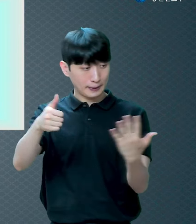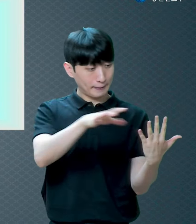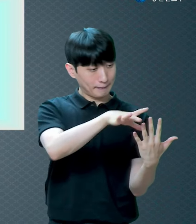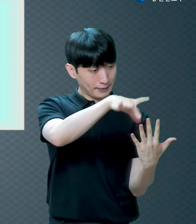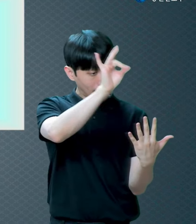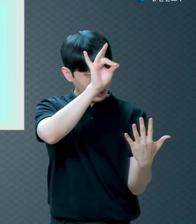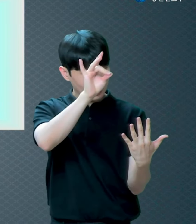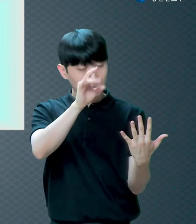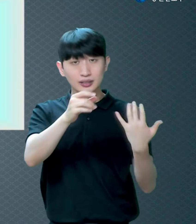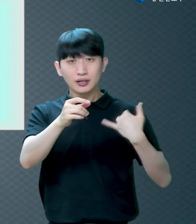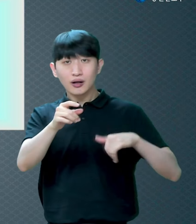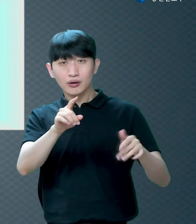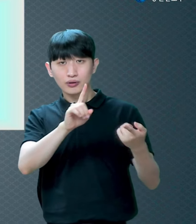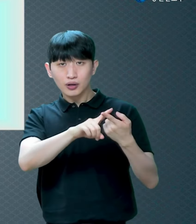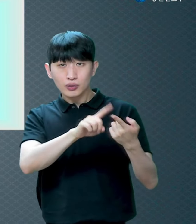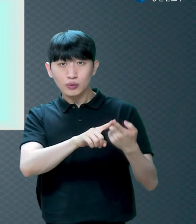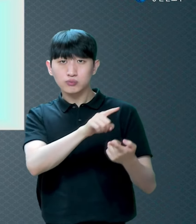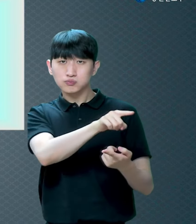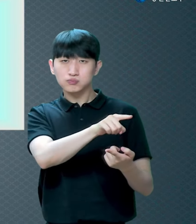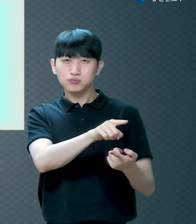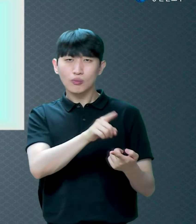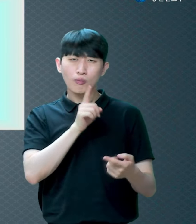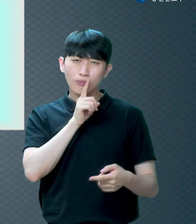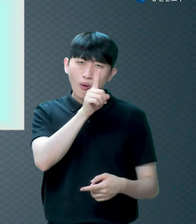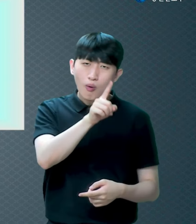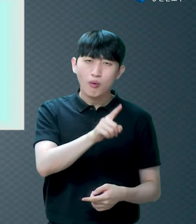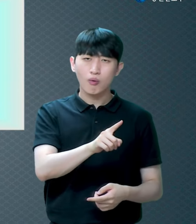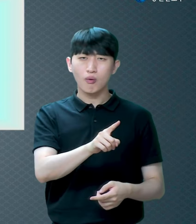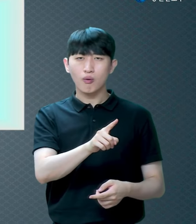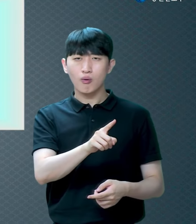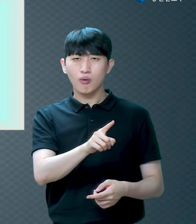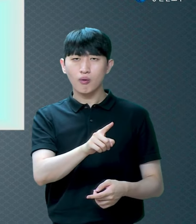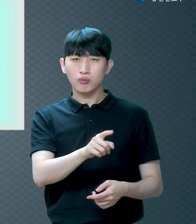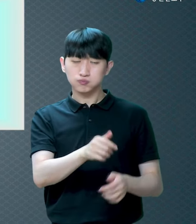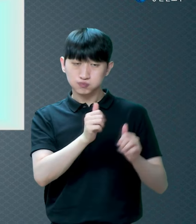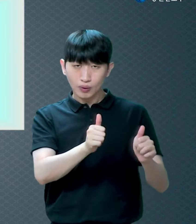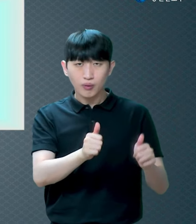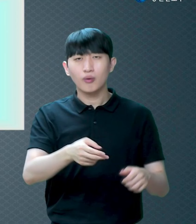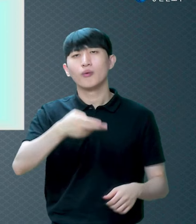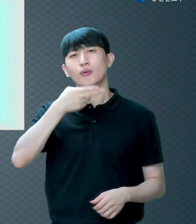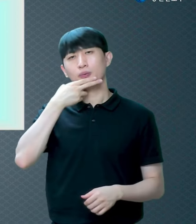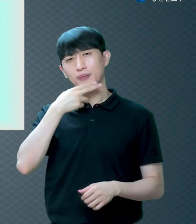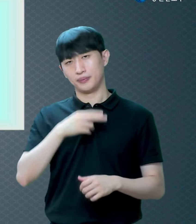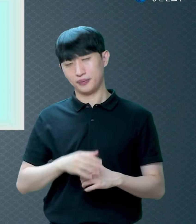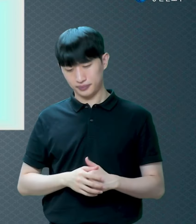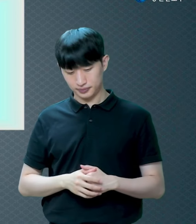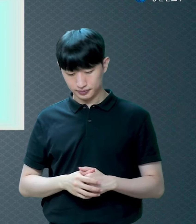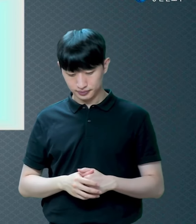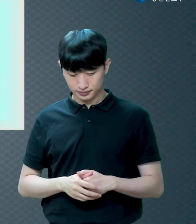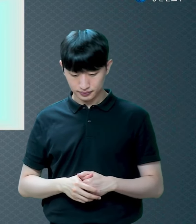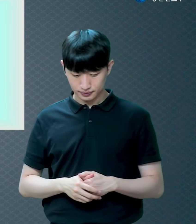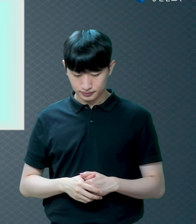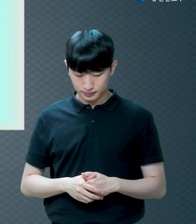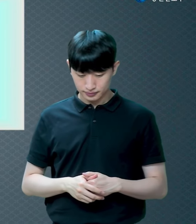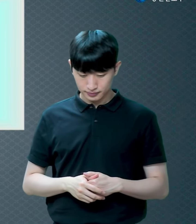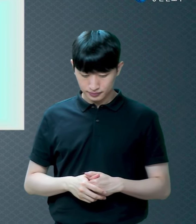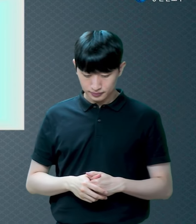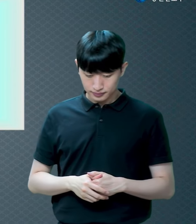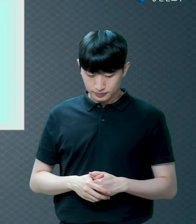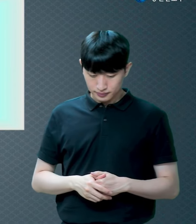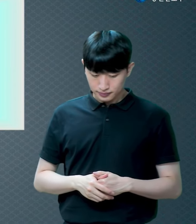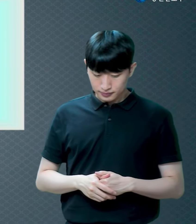송사할 거냐? 누가 고소할 거냐? 하나님이 계신데 34절 누가